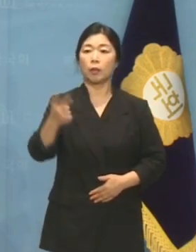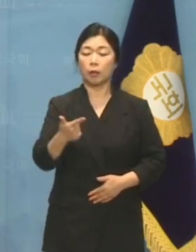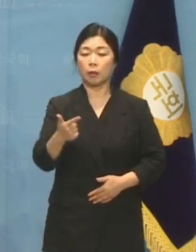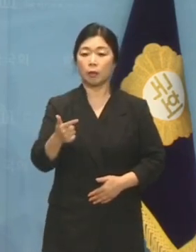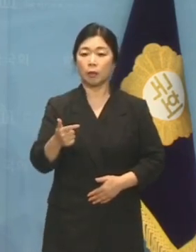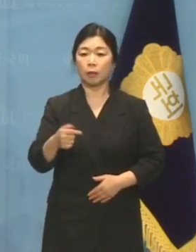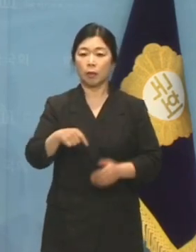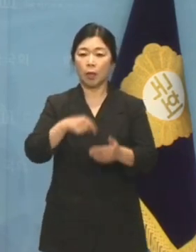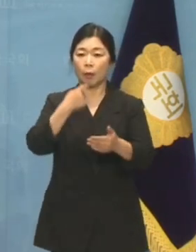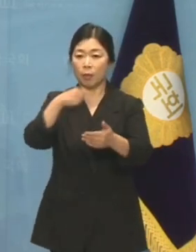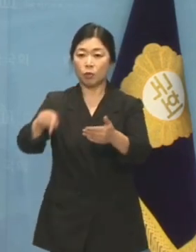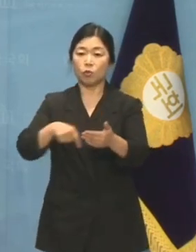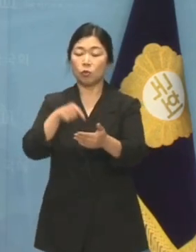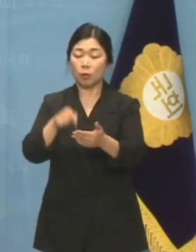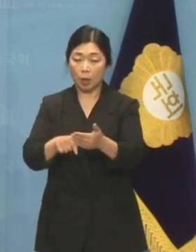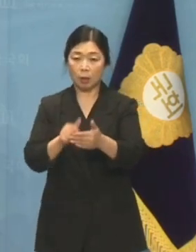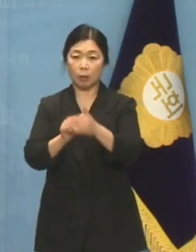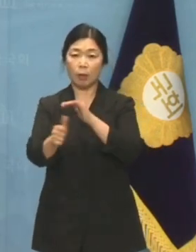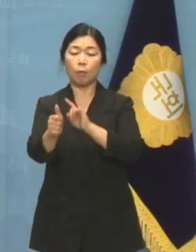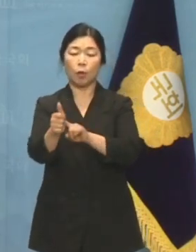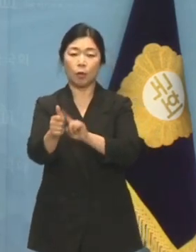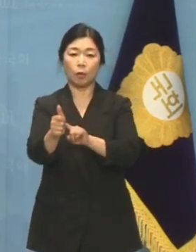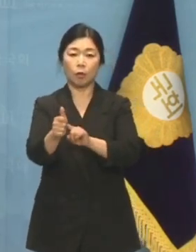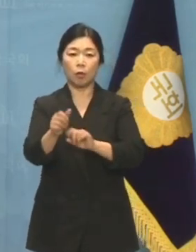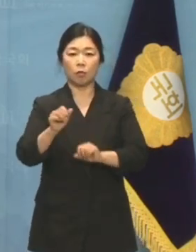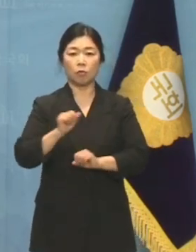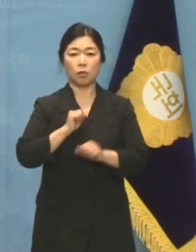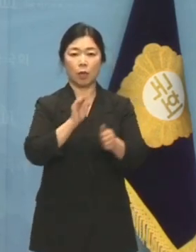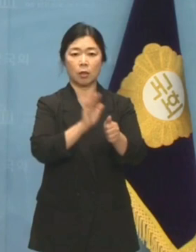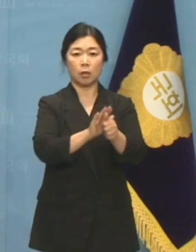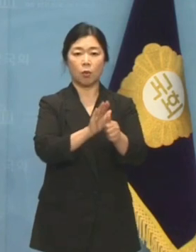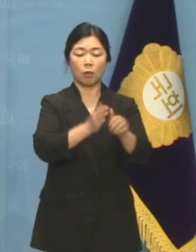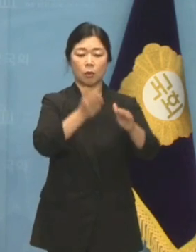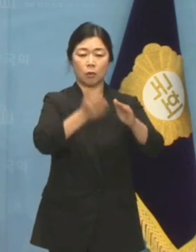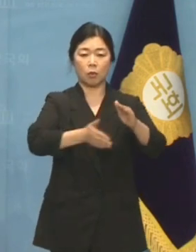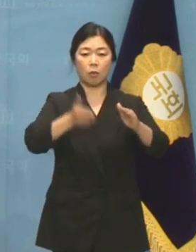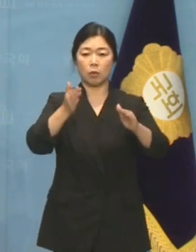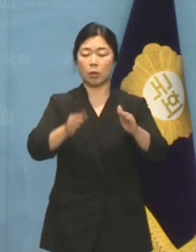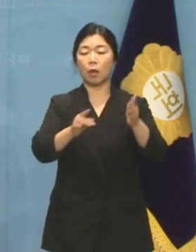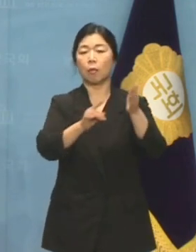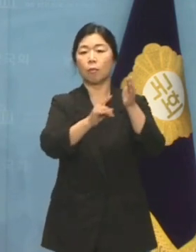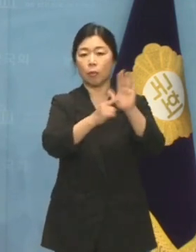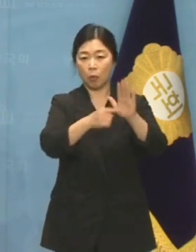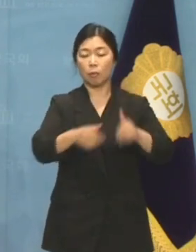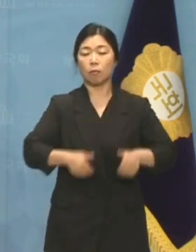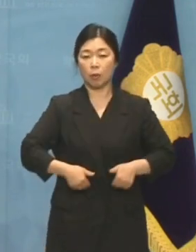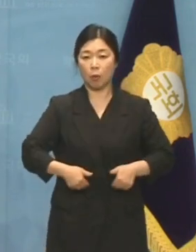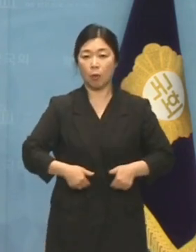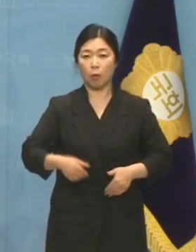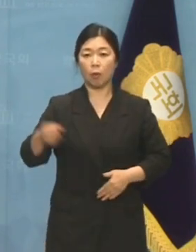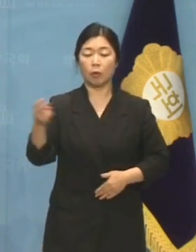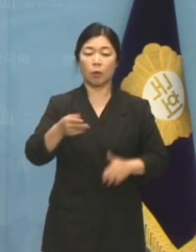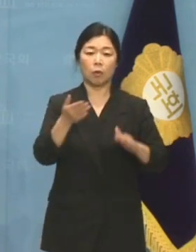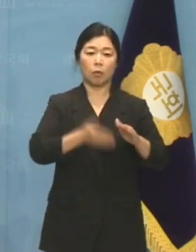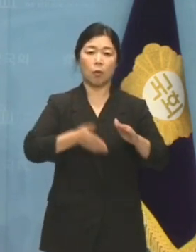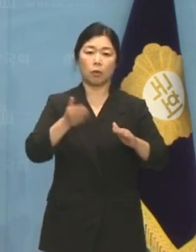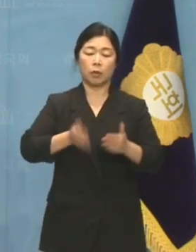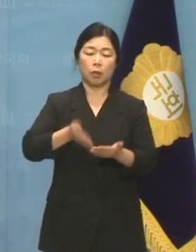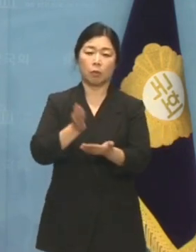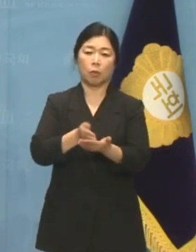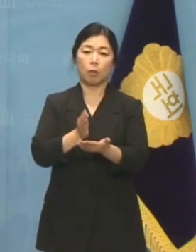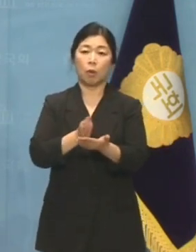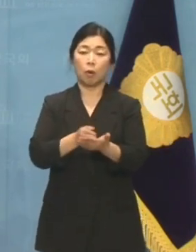불가원칙 고수를 공식화했어야 한다며 말을 보탰고 당 공식 논평을